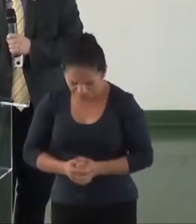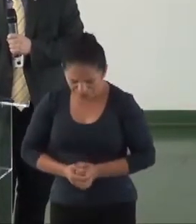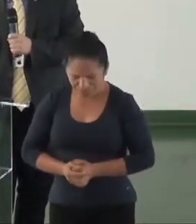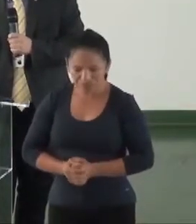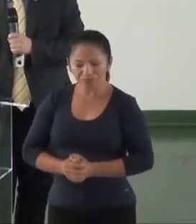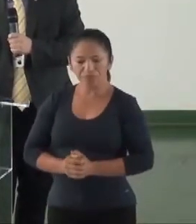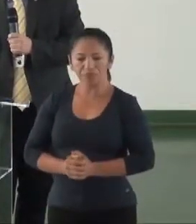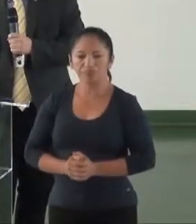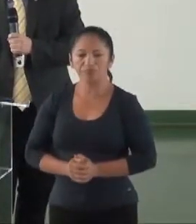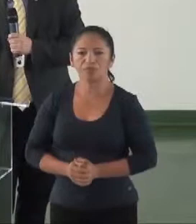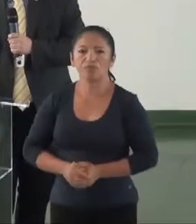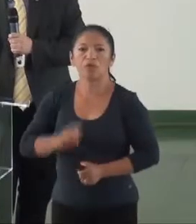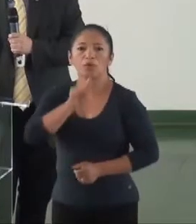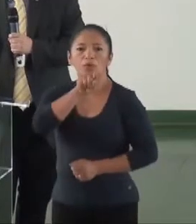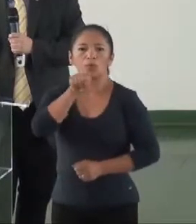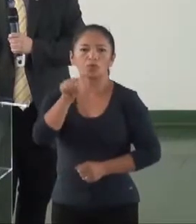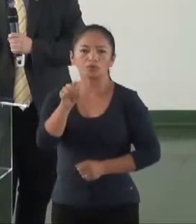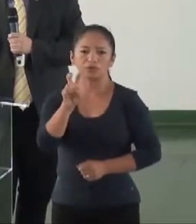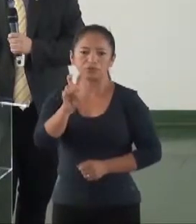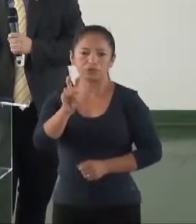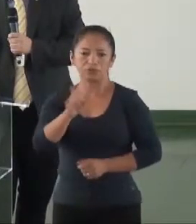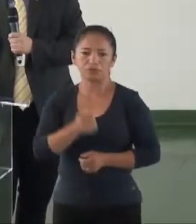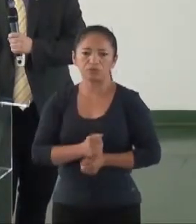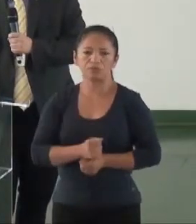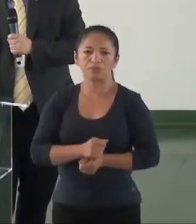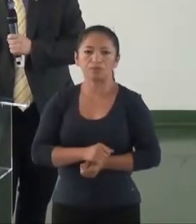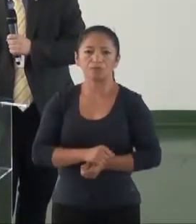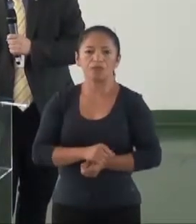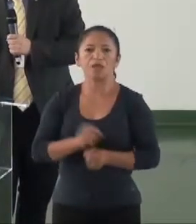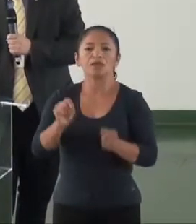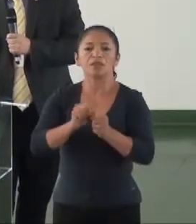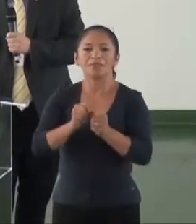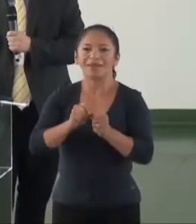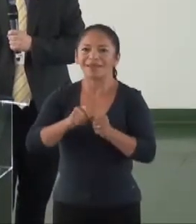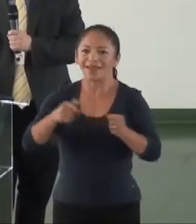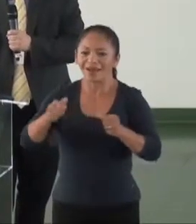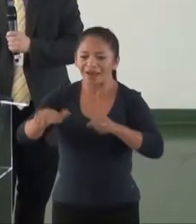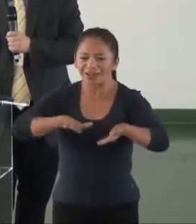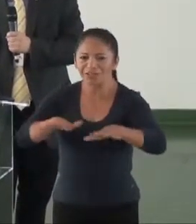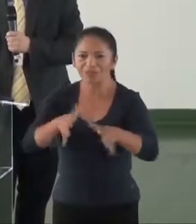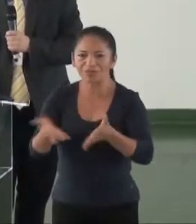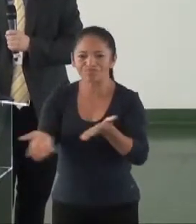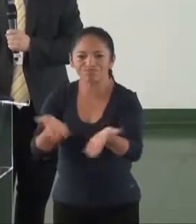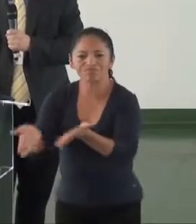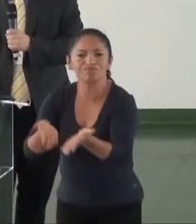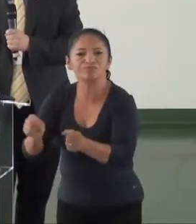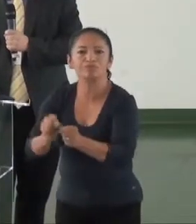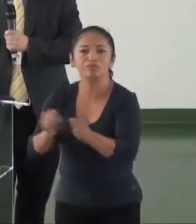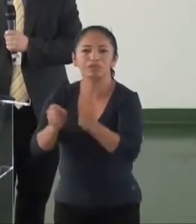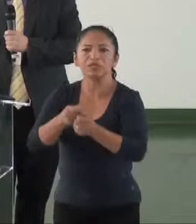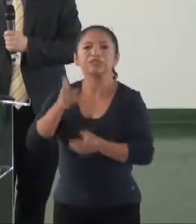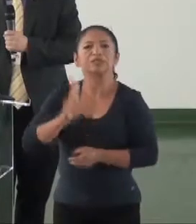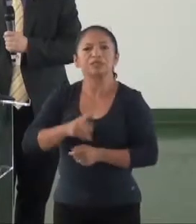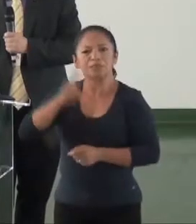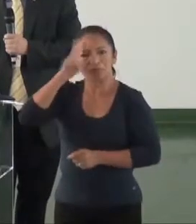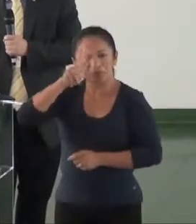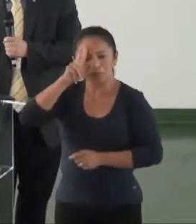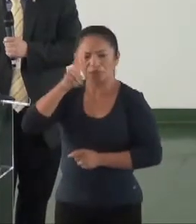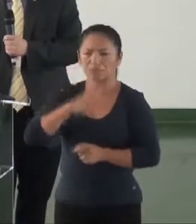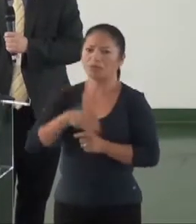Cinco. Um ponto cinco. Articular com a população, movimentos sociais do Conselho de Saúde, fomentando a construção